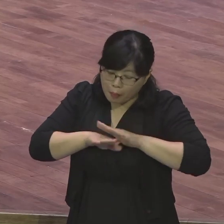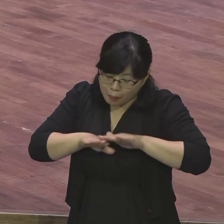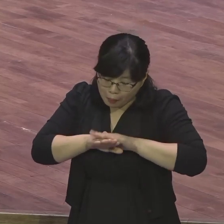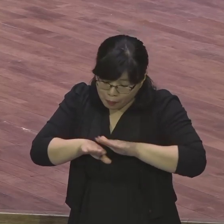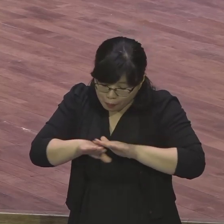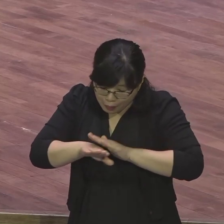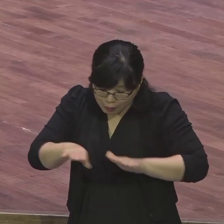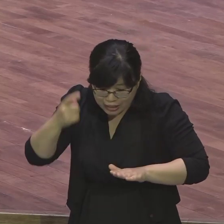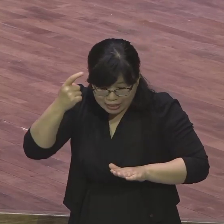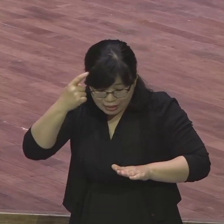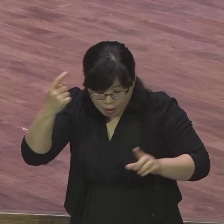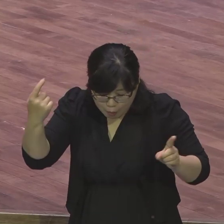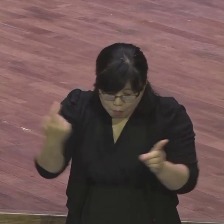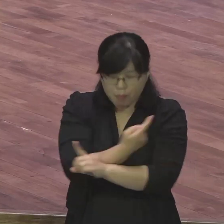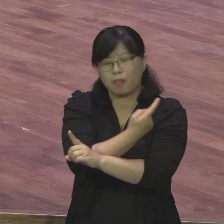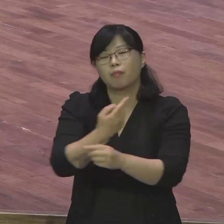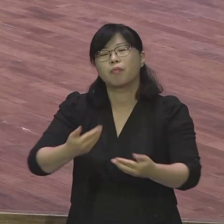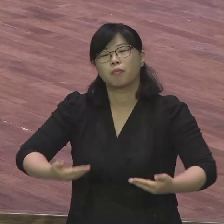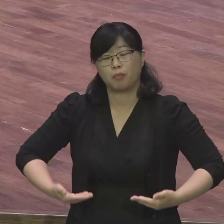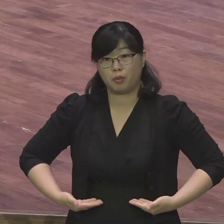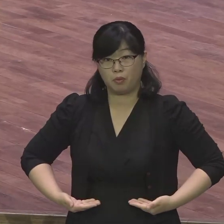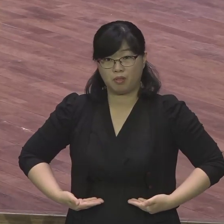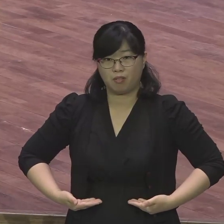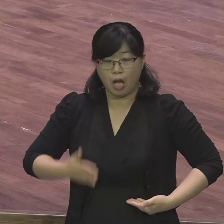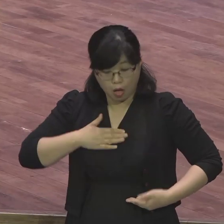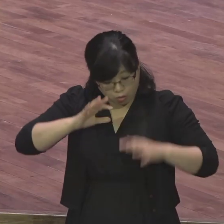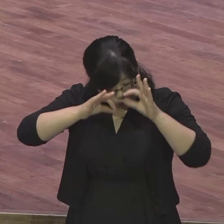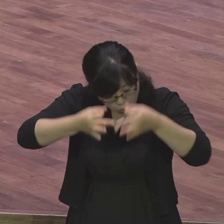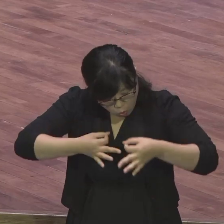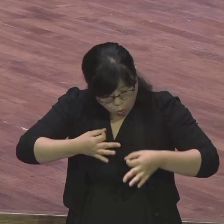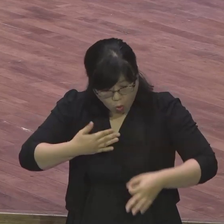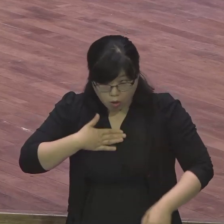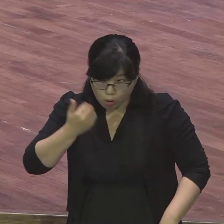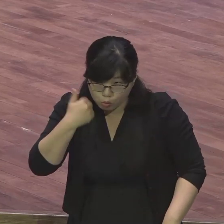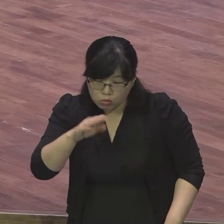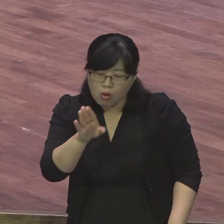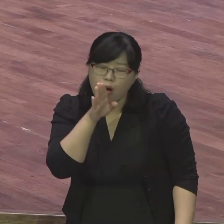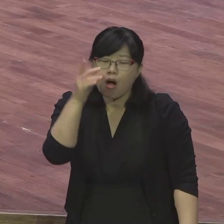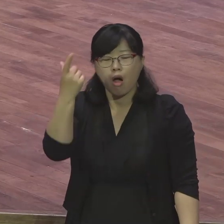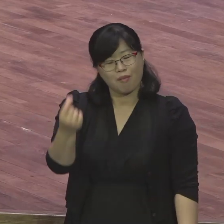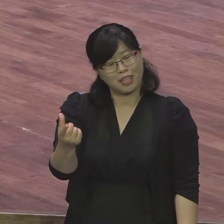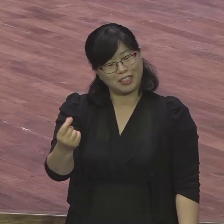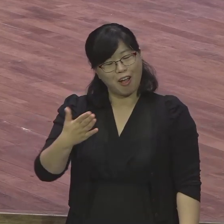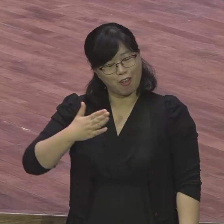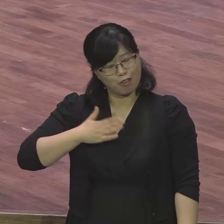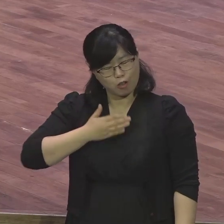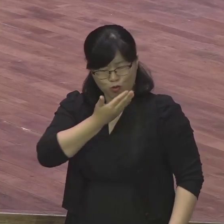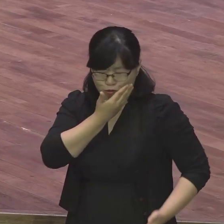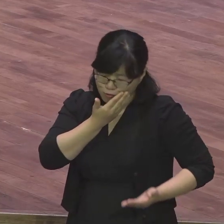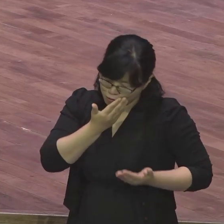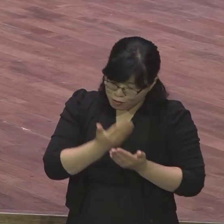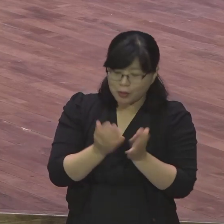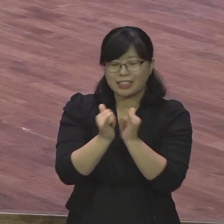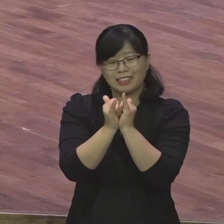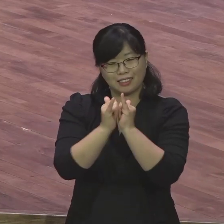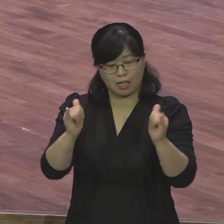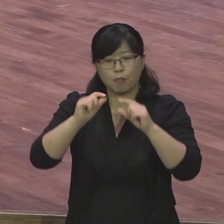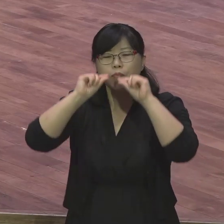존재인가 라고 변화된 모습 이게 이제 변화된 거 이게 성장된 거 자기가